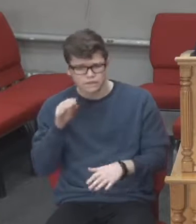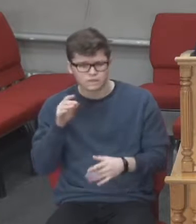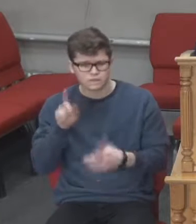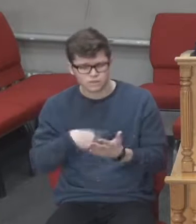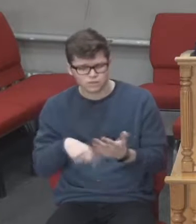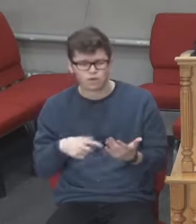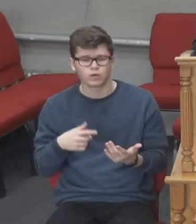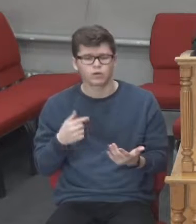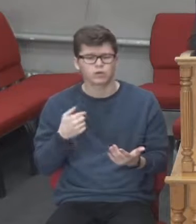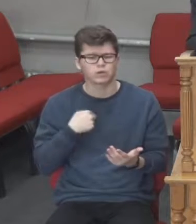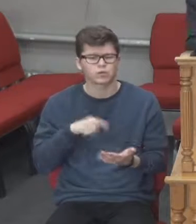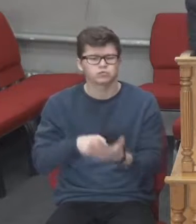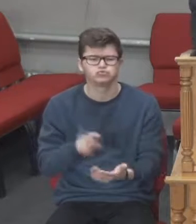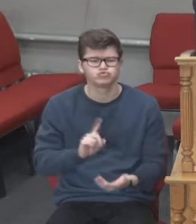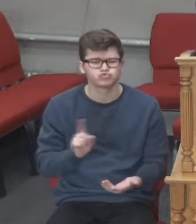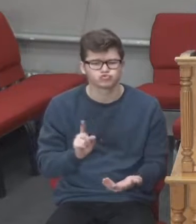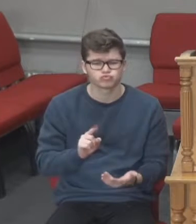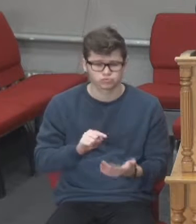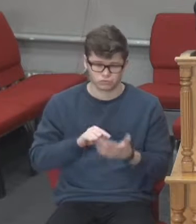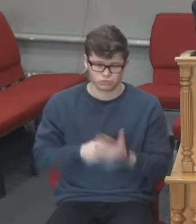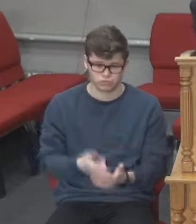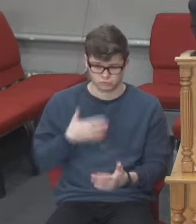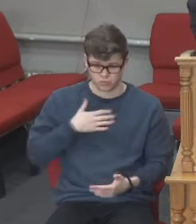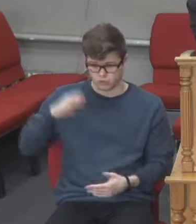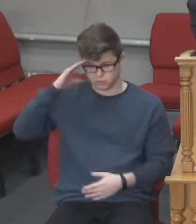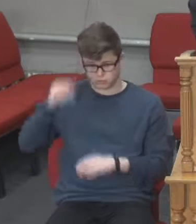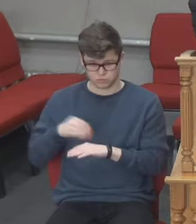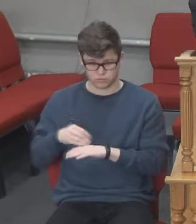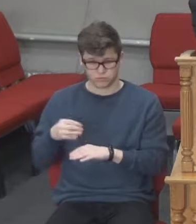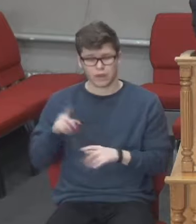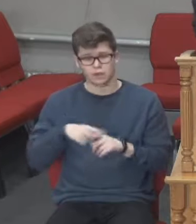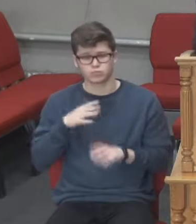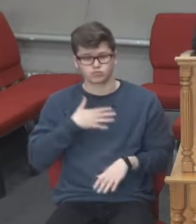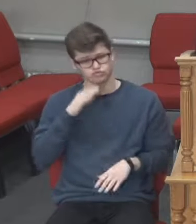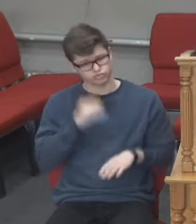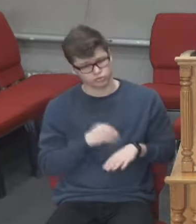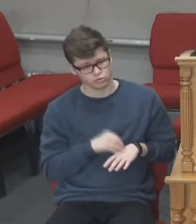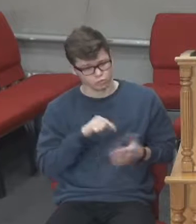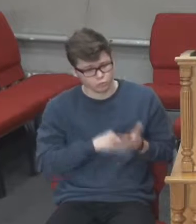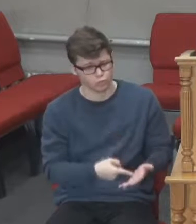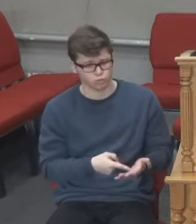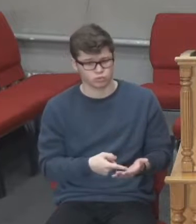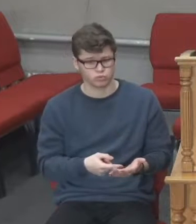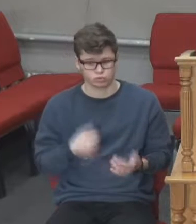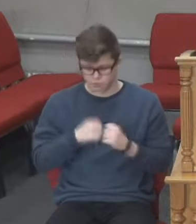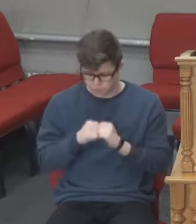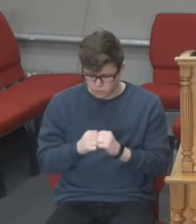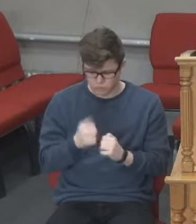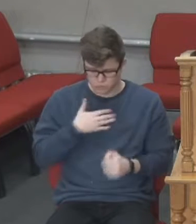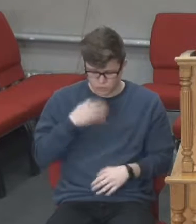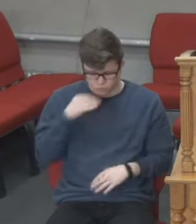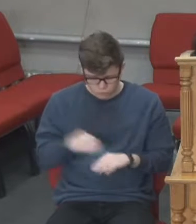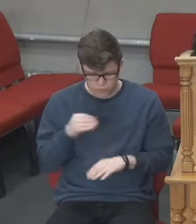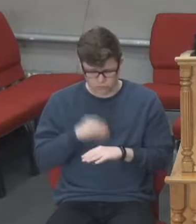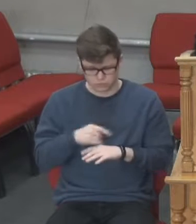пріоритетна молитва? Молитва за мого чоловіка, Господи, спаси мого чоловіка, Господи, спаси мої дітей. Це є